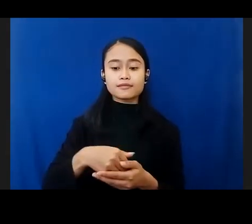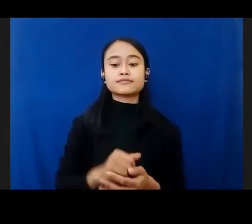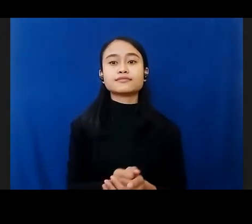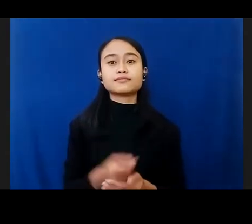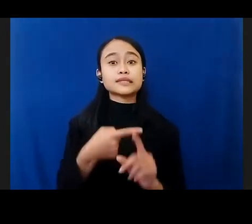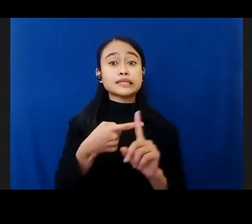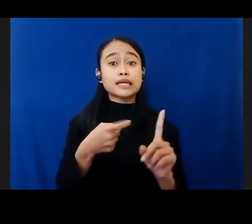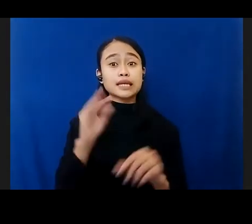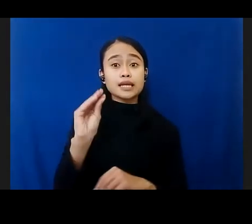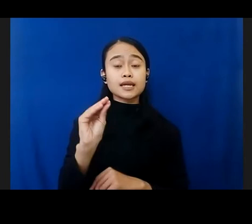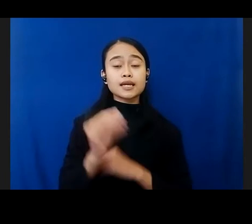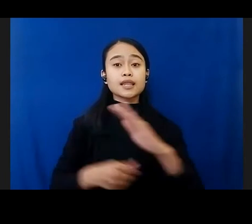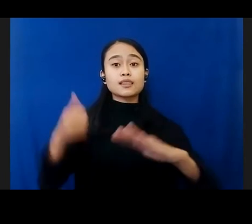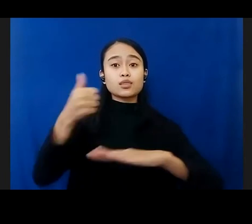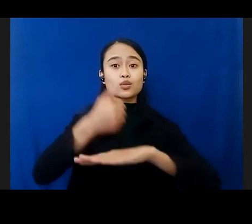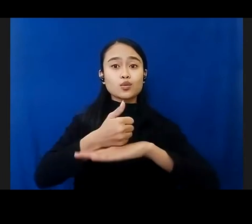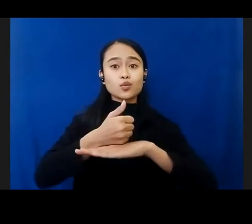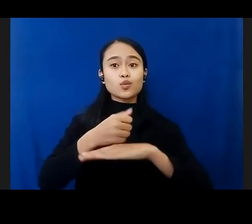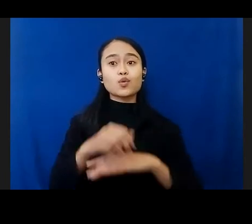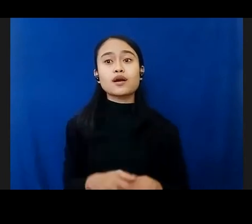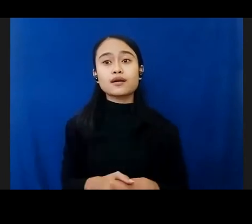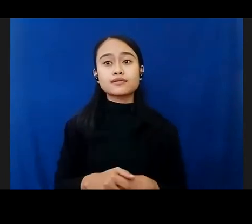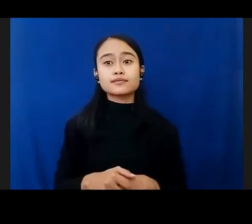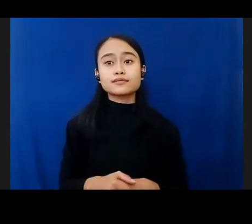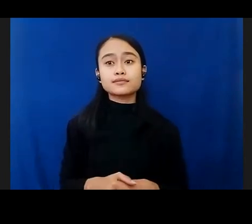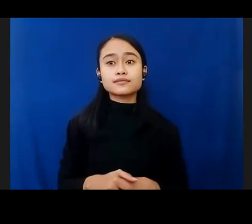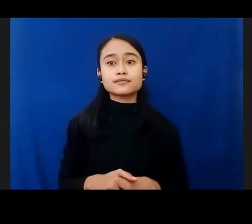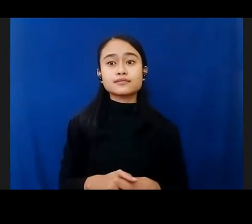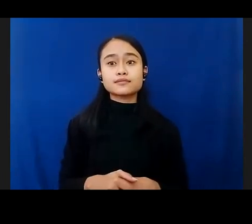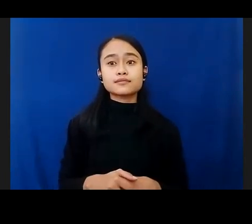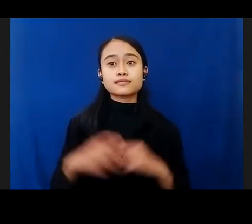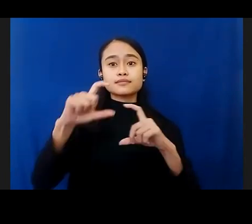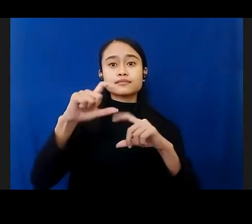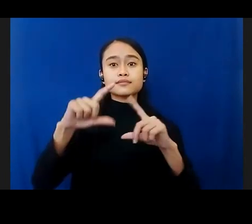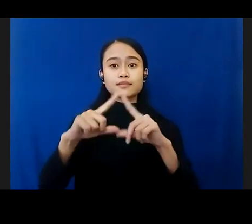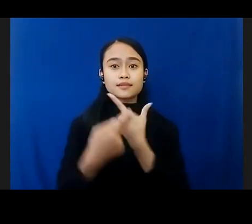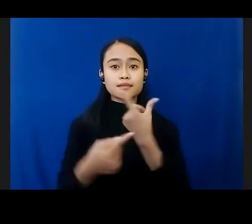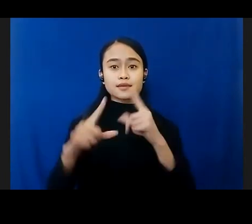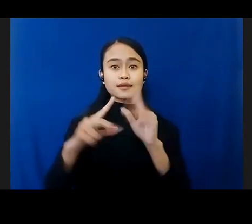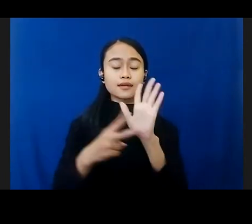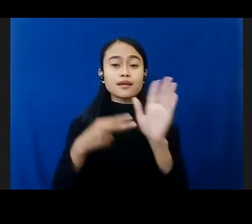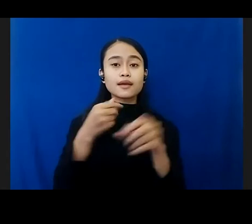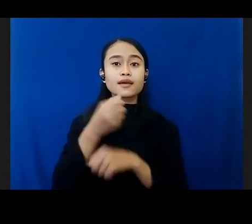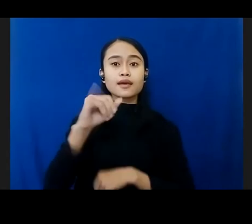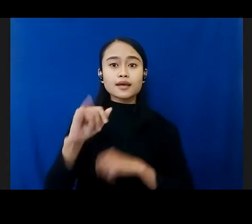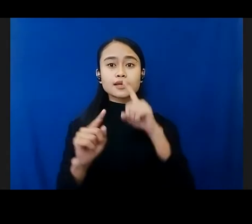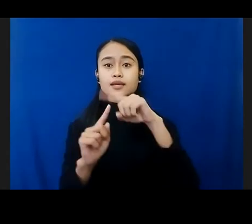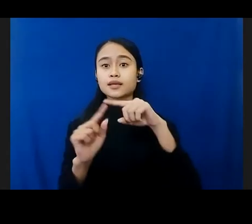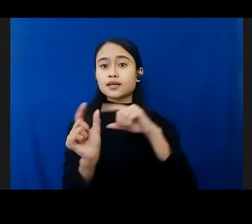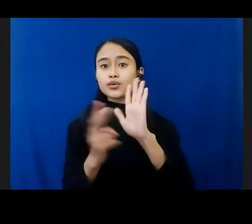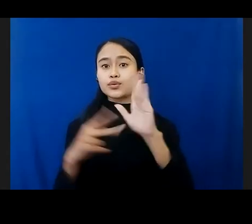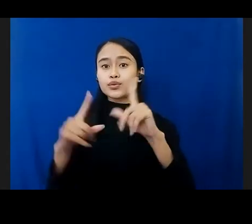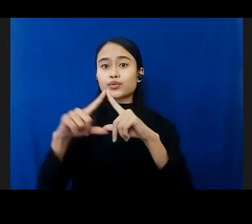Ketua Dewan Pengurus Yayasan Sayangi Tunas Cilik, Ibu Selina Pata